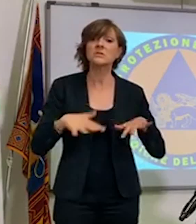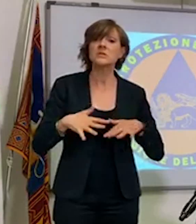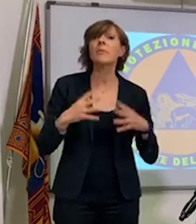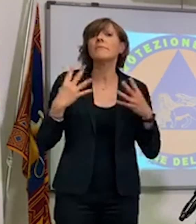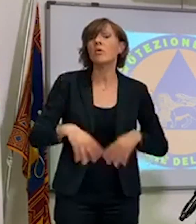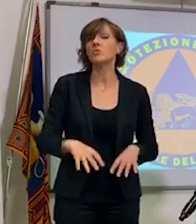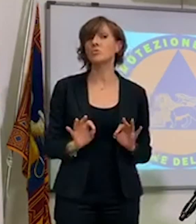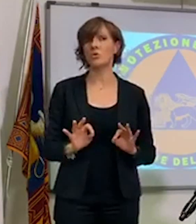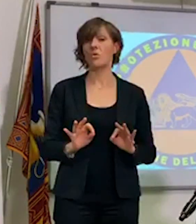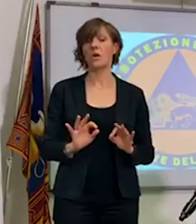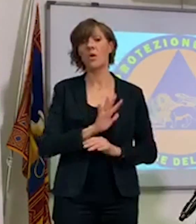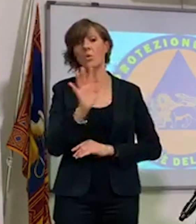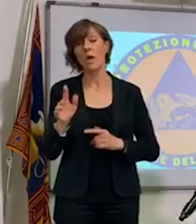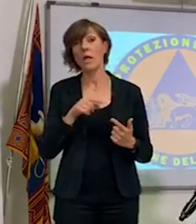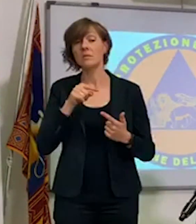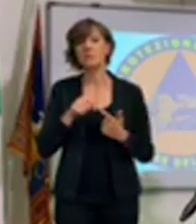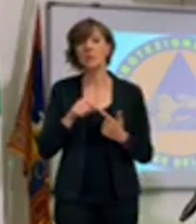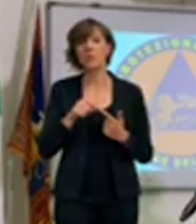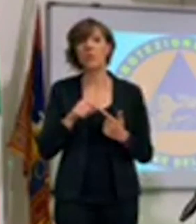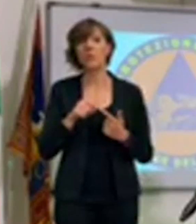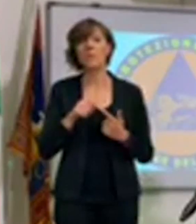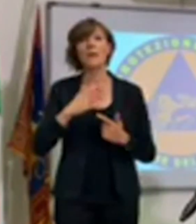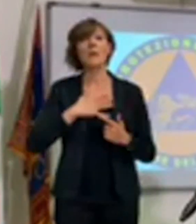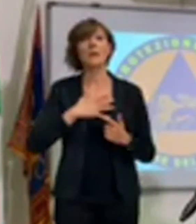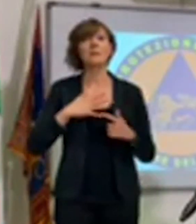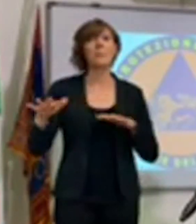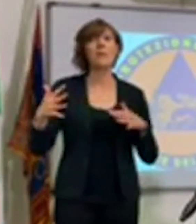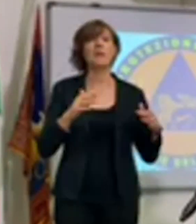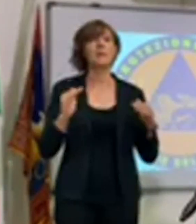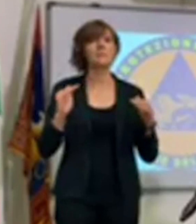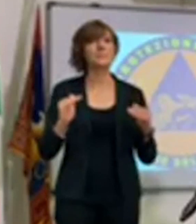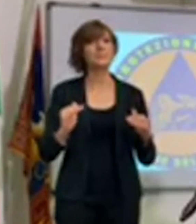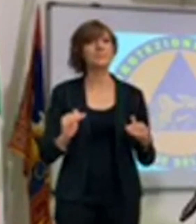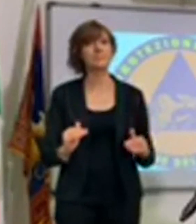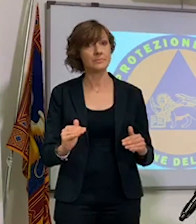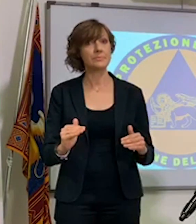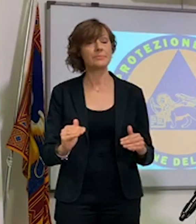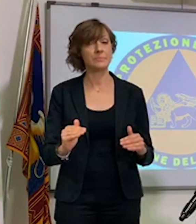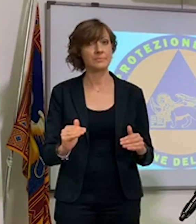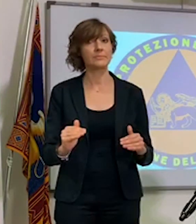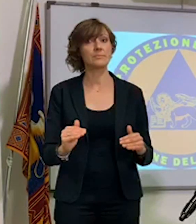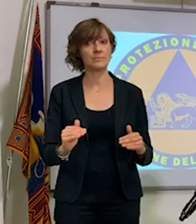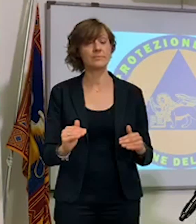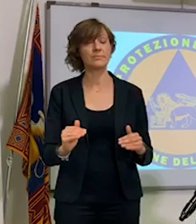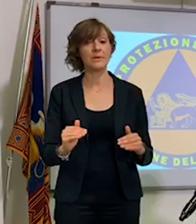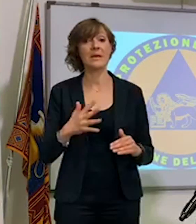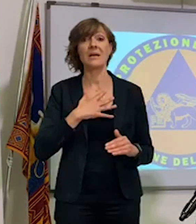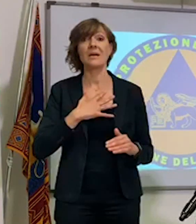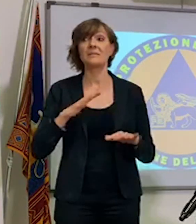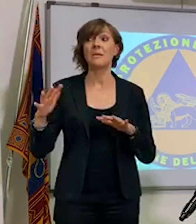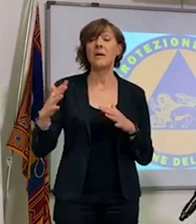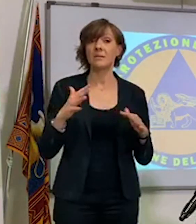L'altro aspetto, lo dico, si sta abbassando l'età media, si sta abbassando l'età media in maniera